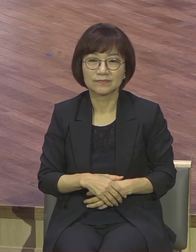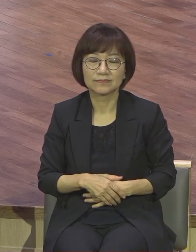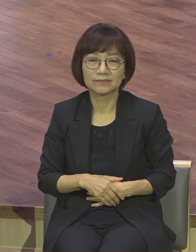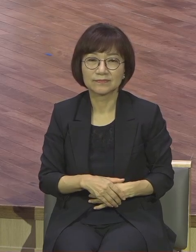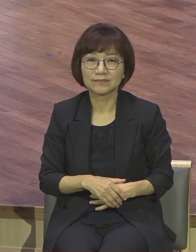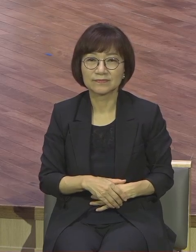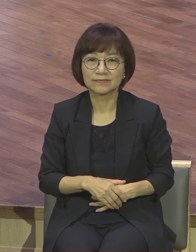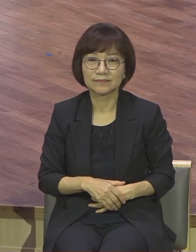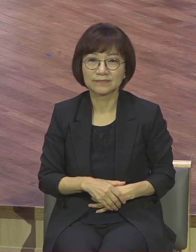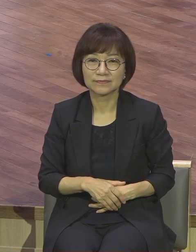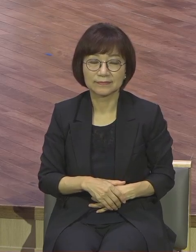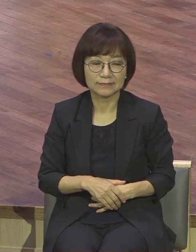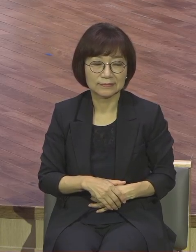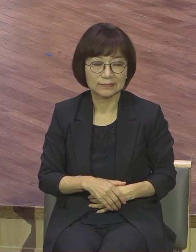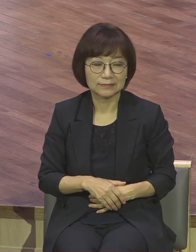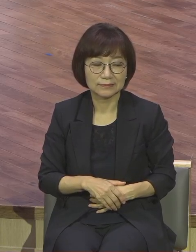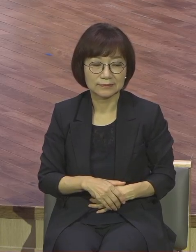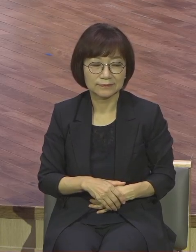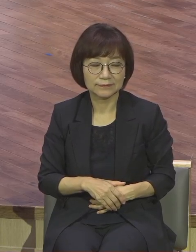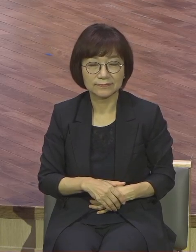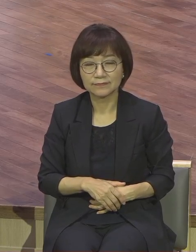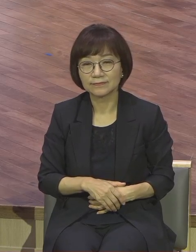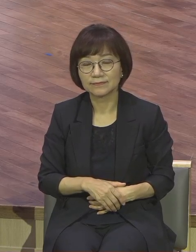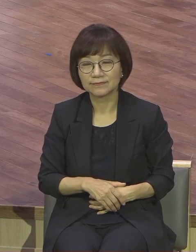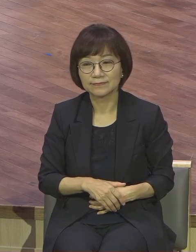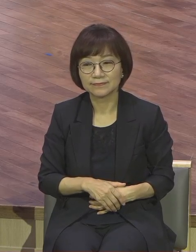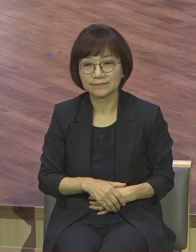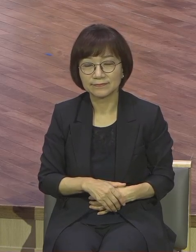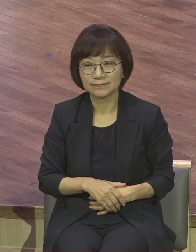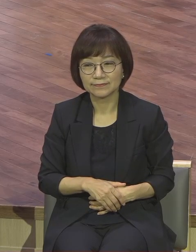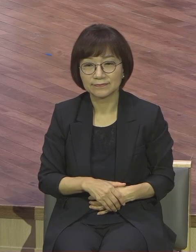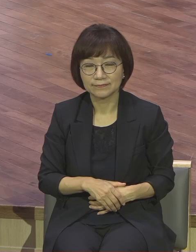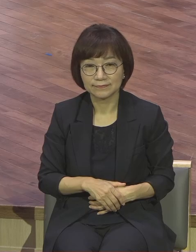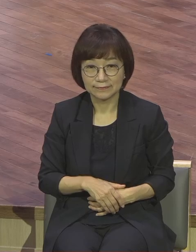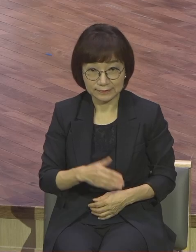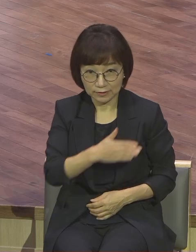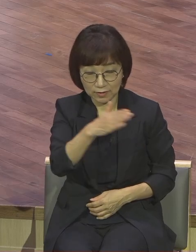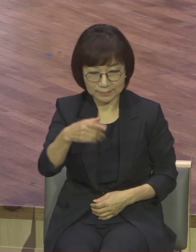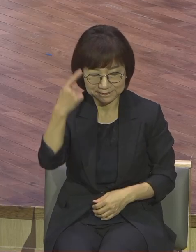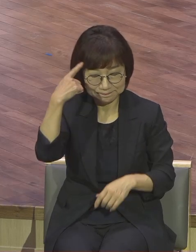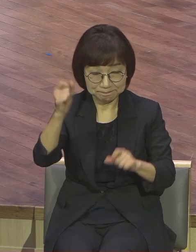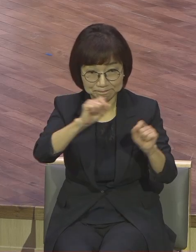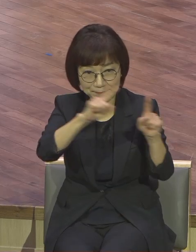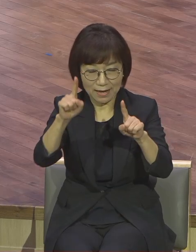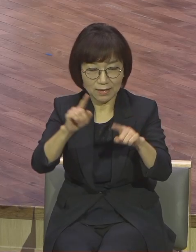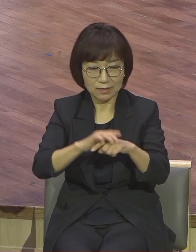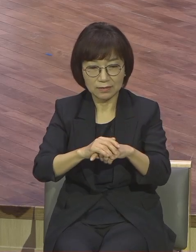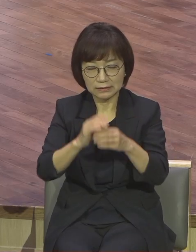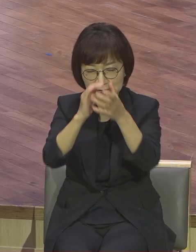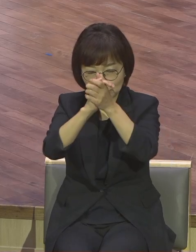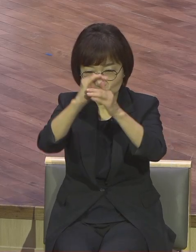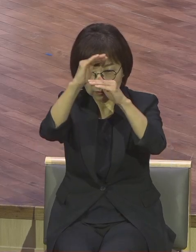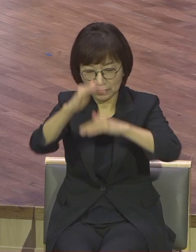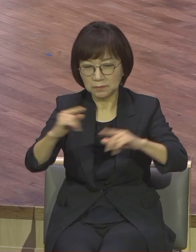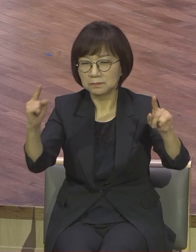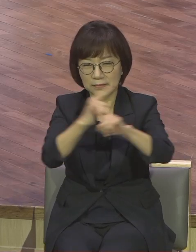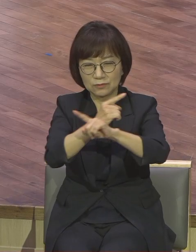빨리 깨달으면 어떡해요 깨달으면 방향 전환되지요 새벽에 잠도 안 저고